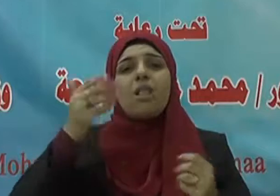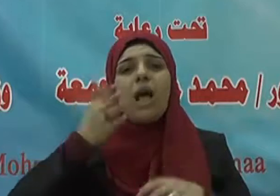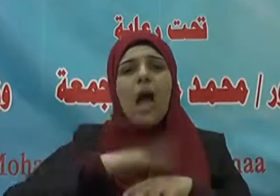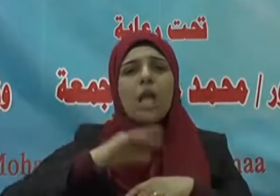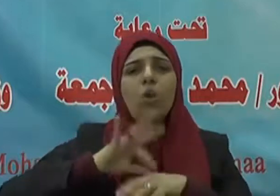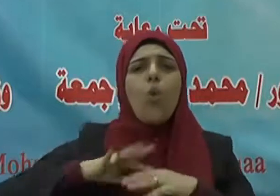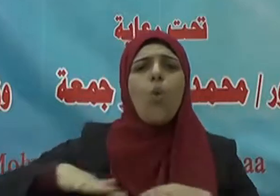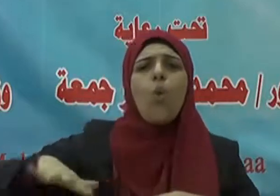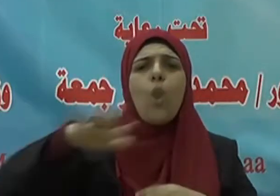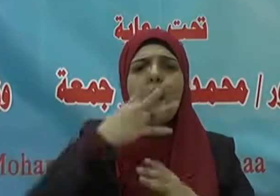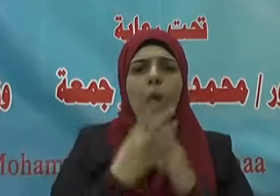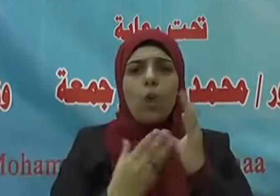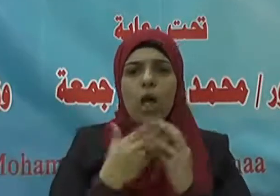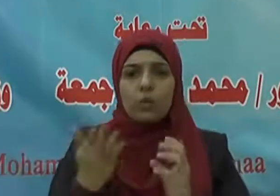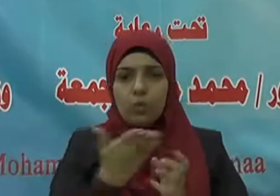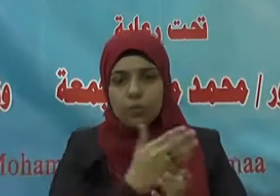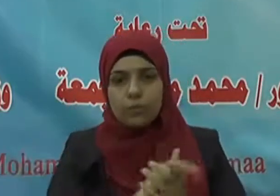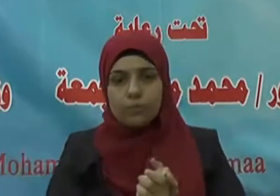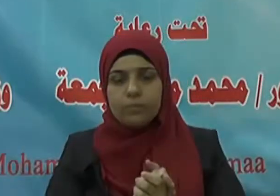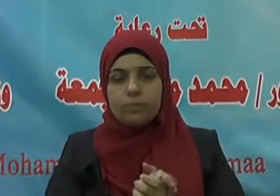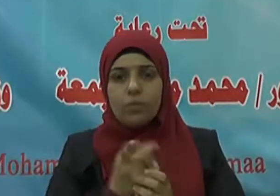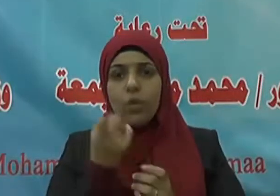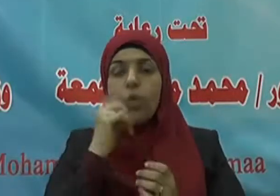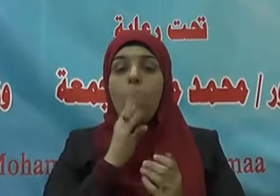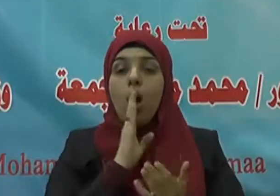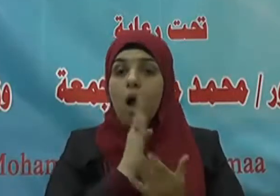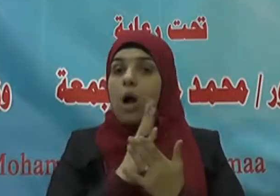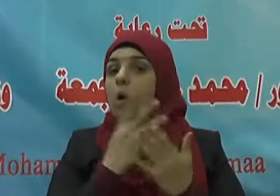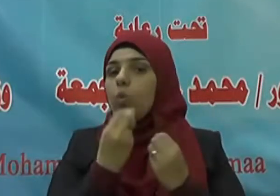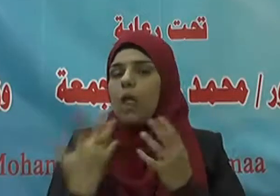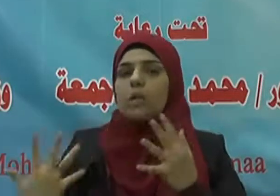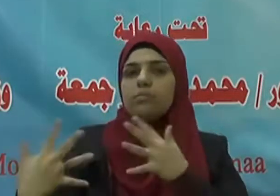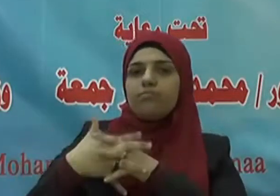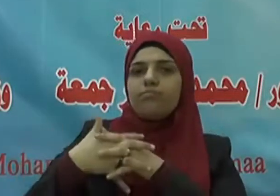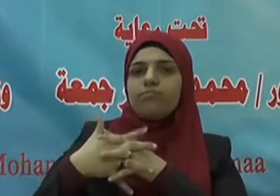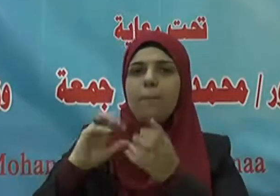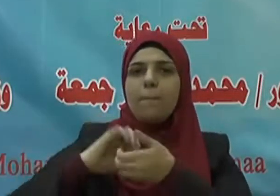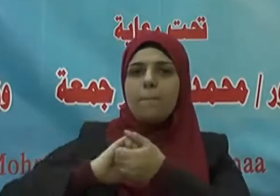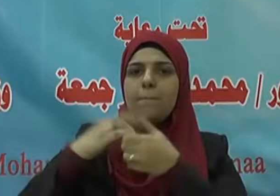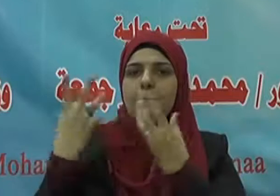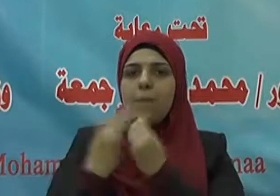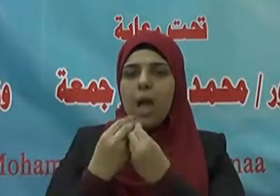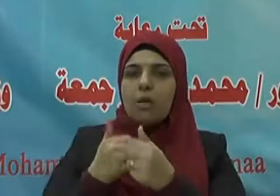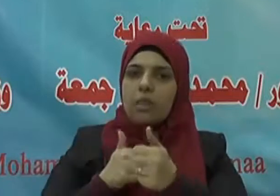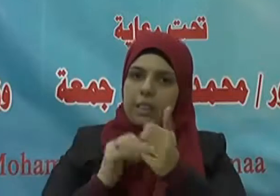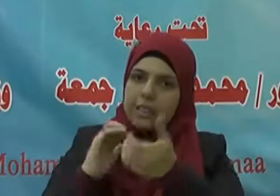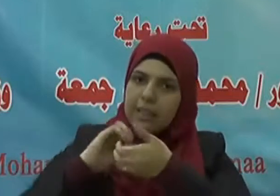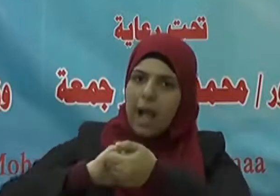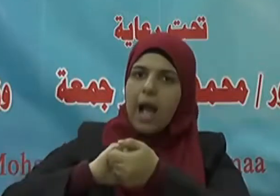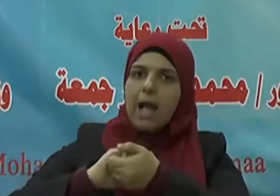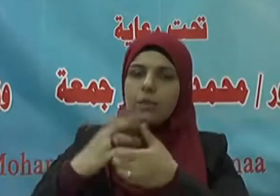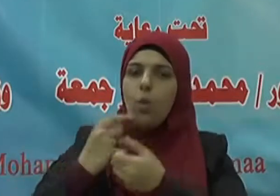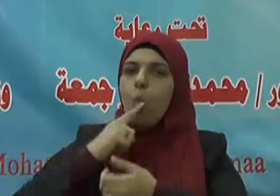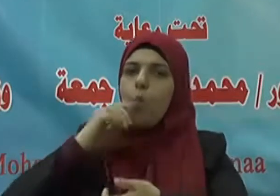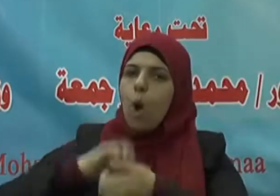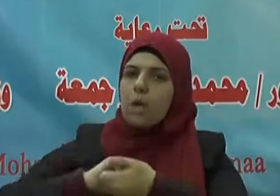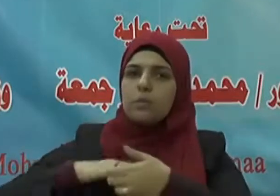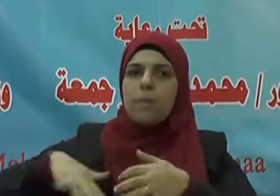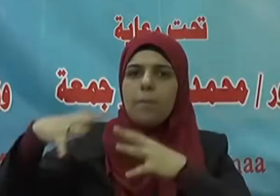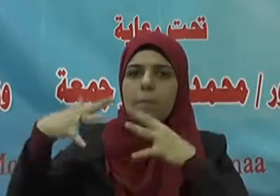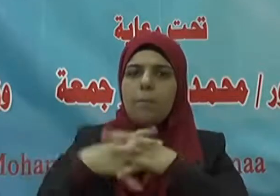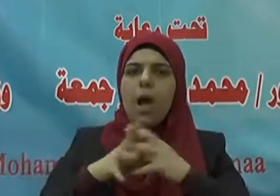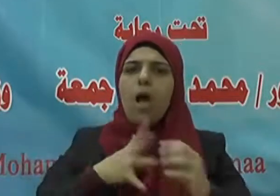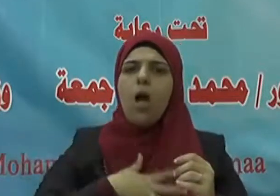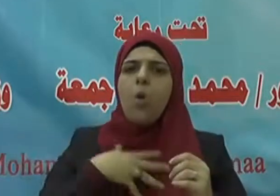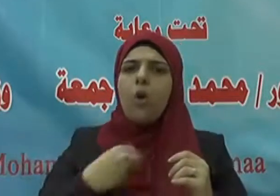وفضله على جميع أبنائه ونحقِّق ذلك بالتكاتف والاتحاد والوعي